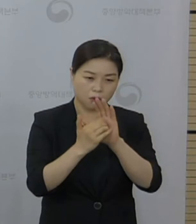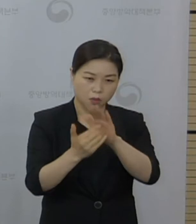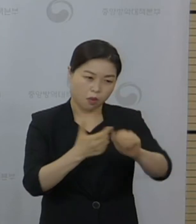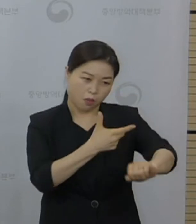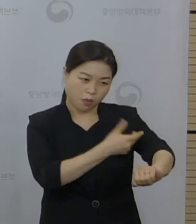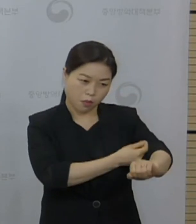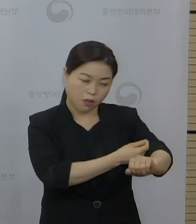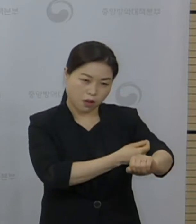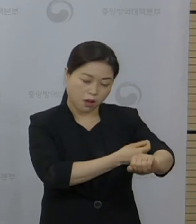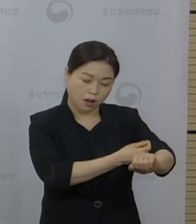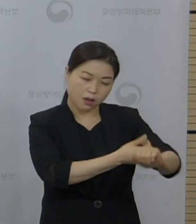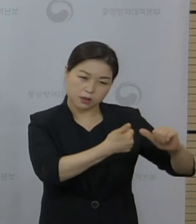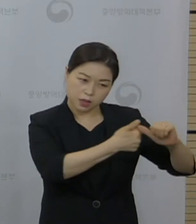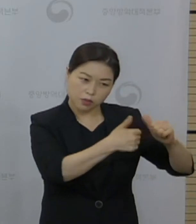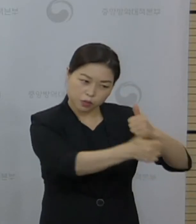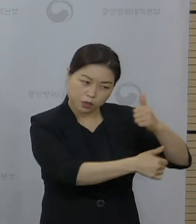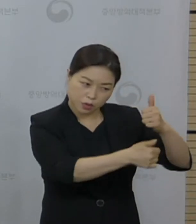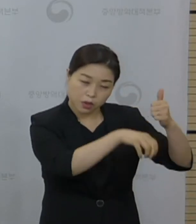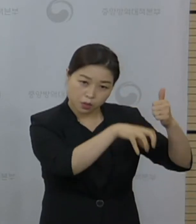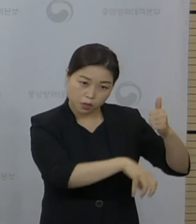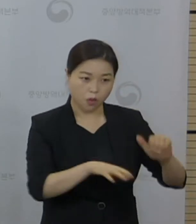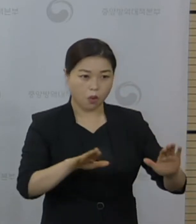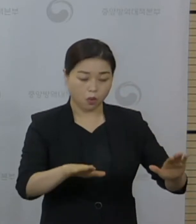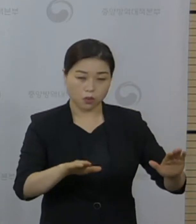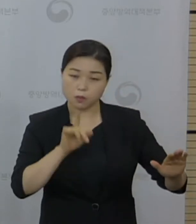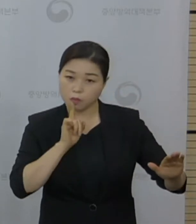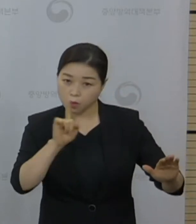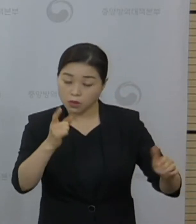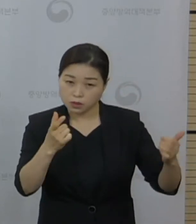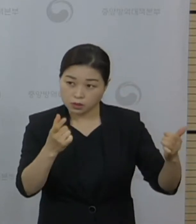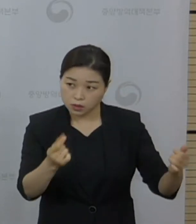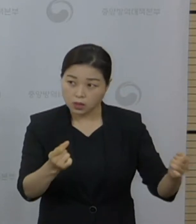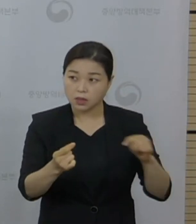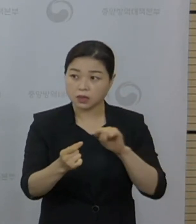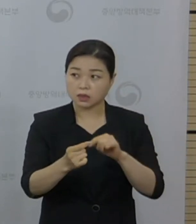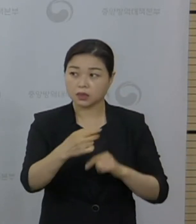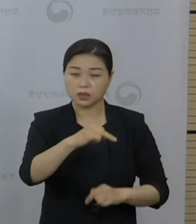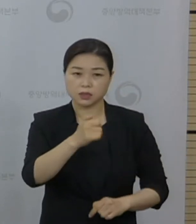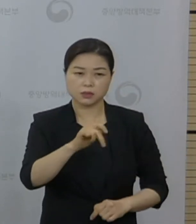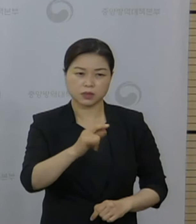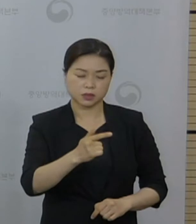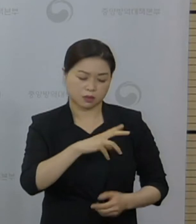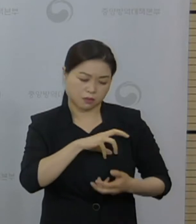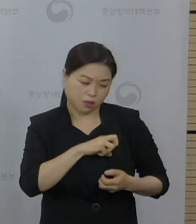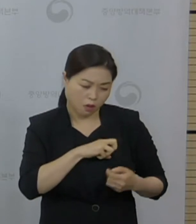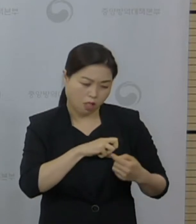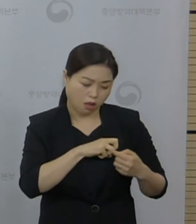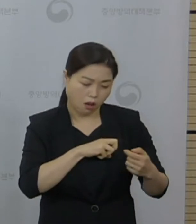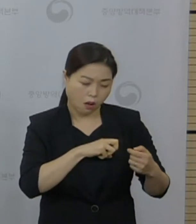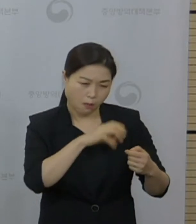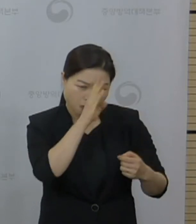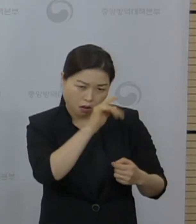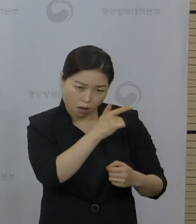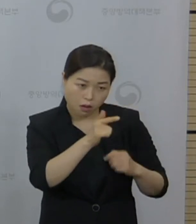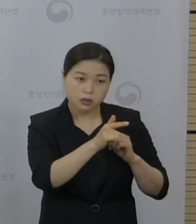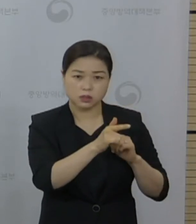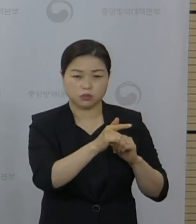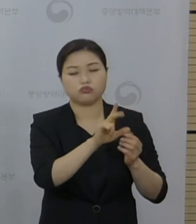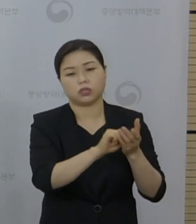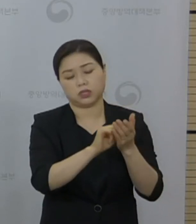같이 일단은 오늘 보고드린 바와 같이 심근염, 심낭염 사례들이 있지만 전체적으로